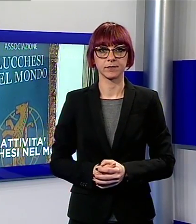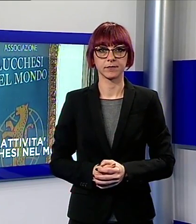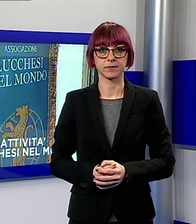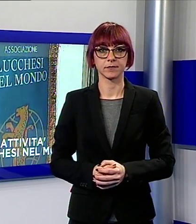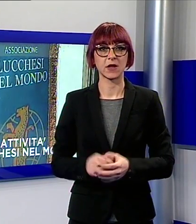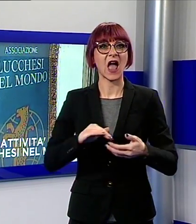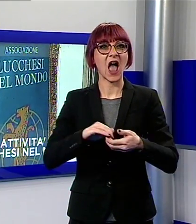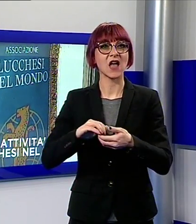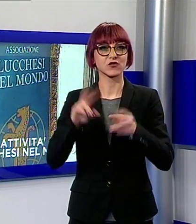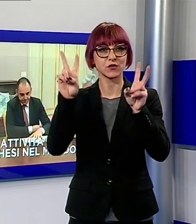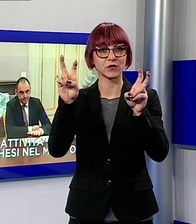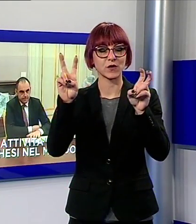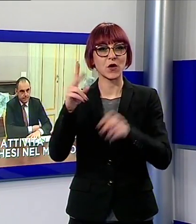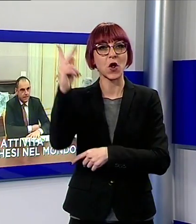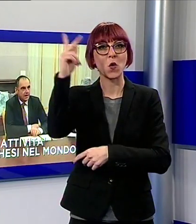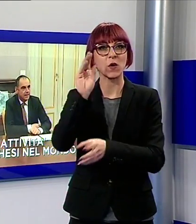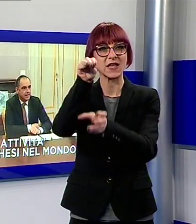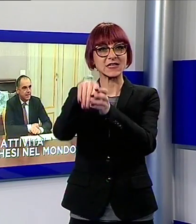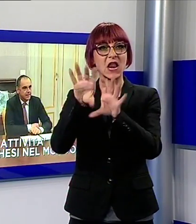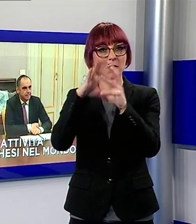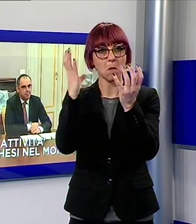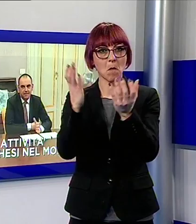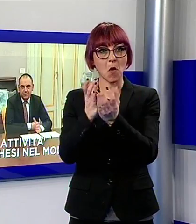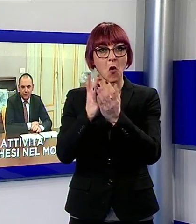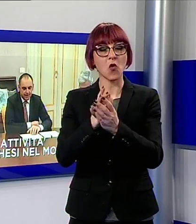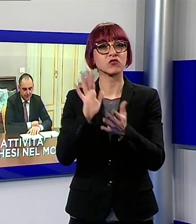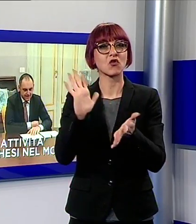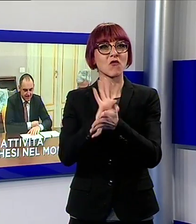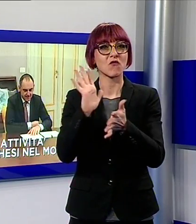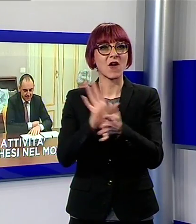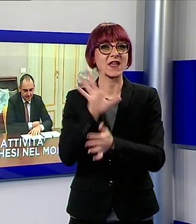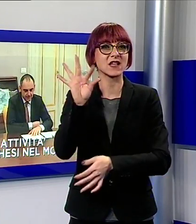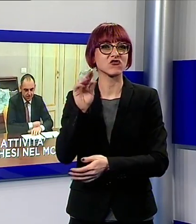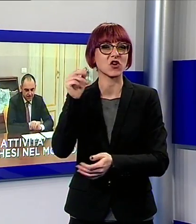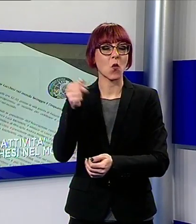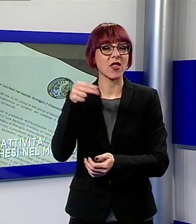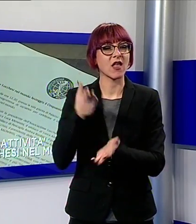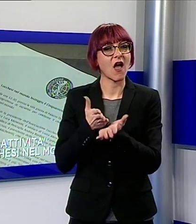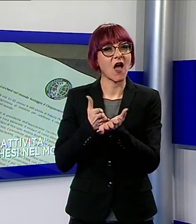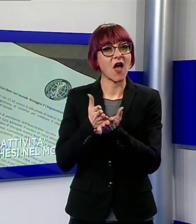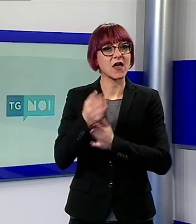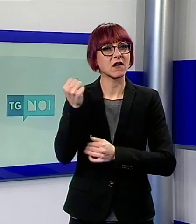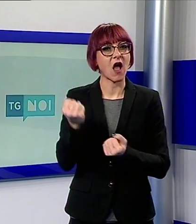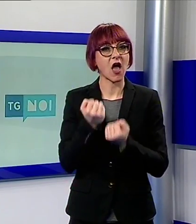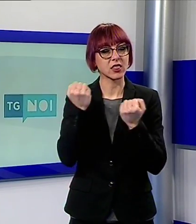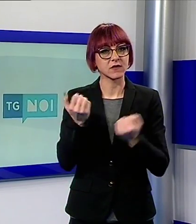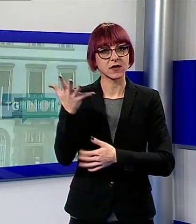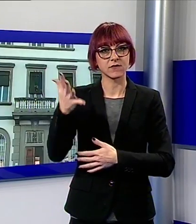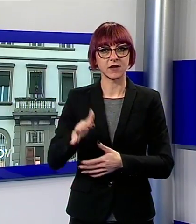2018 il primo mezzo secolo di attività presentato il ricco programma di eventi un lascito